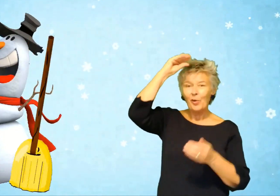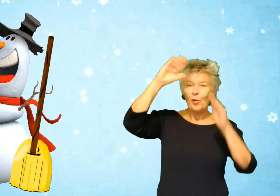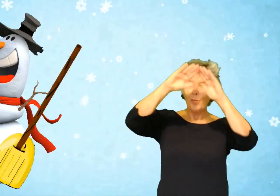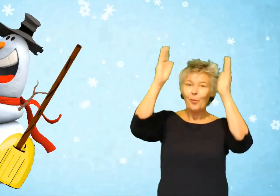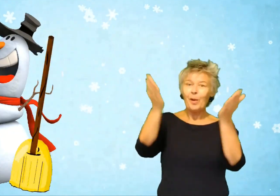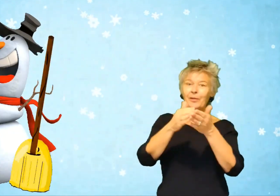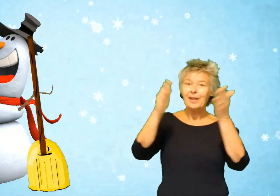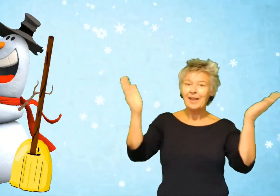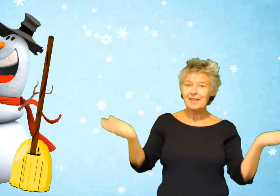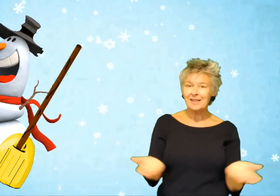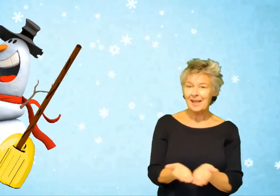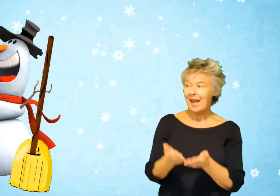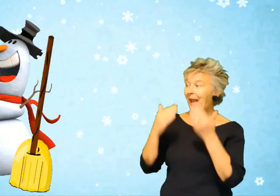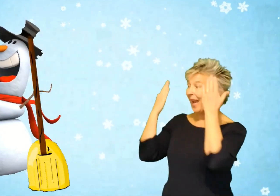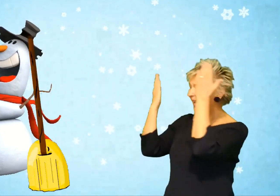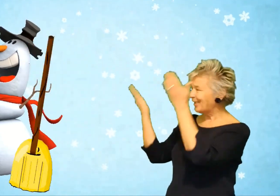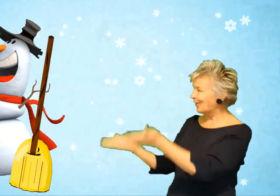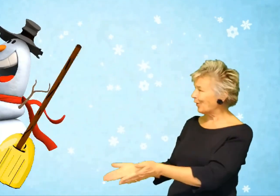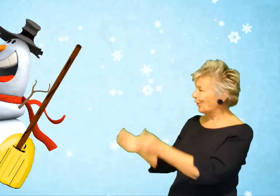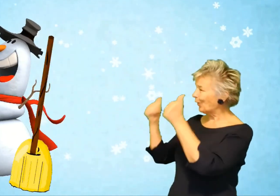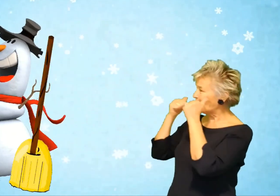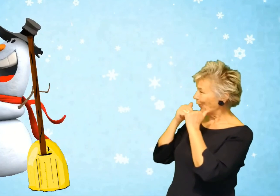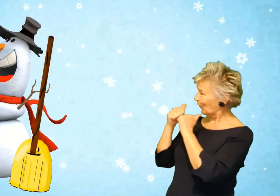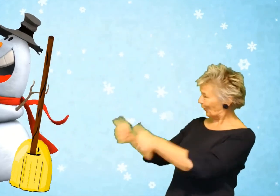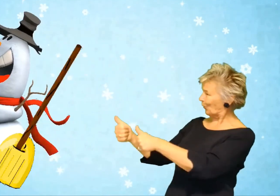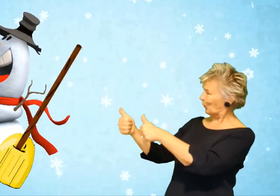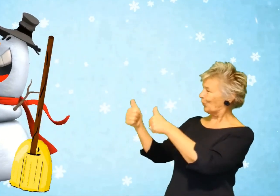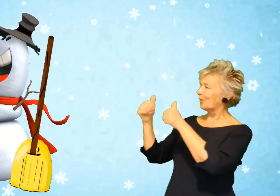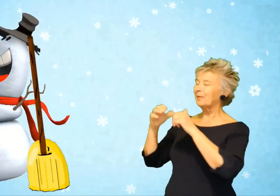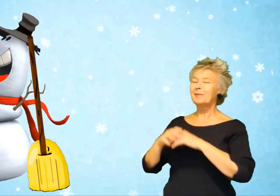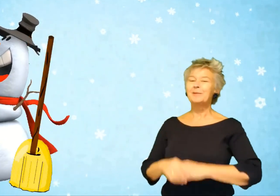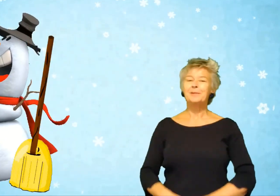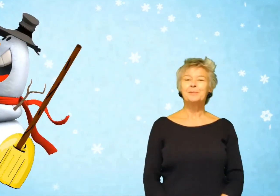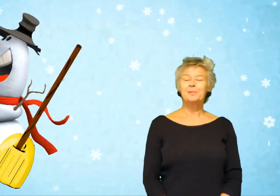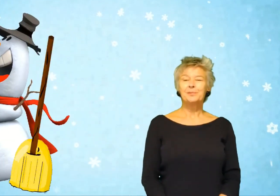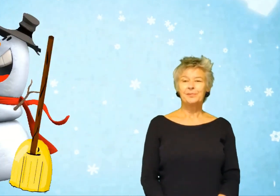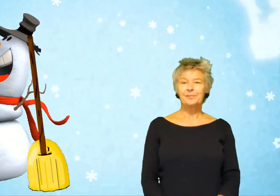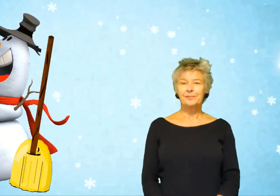sneeuwman. Het staat je goed.